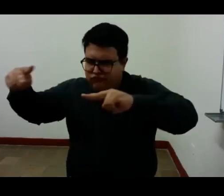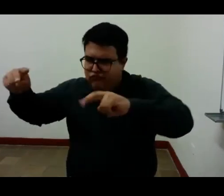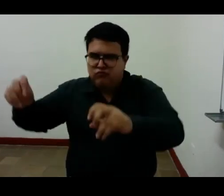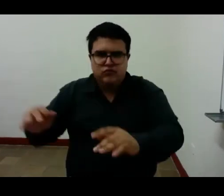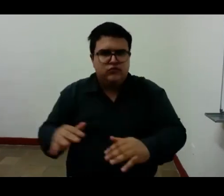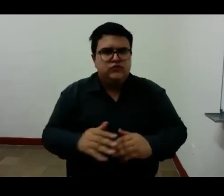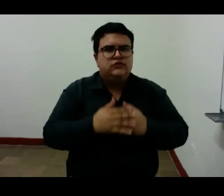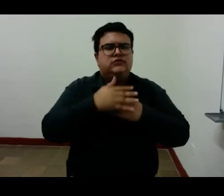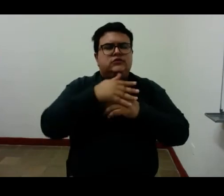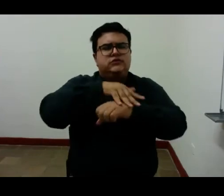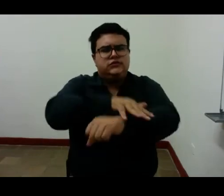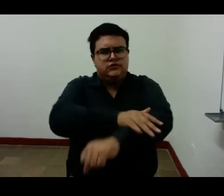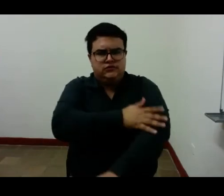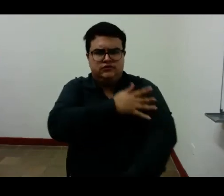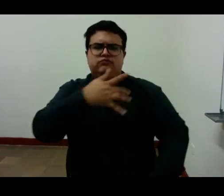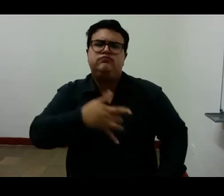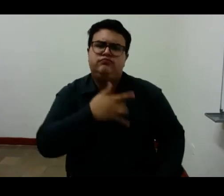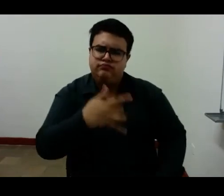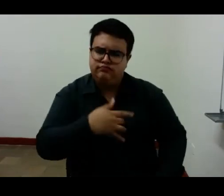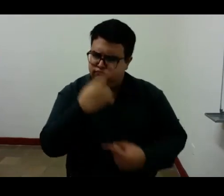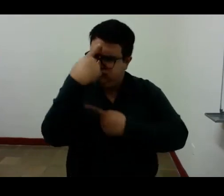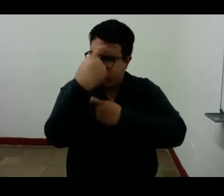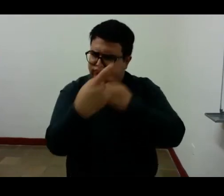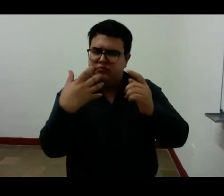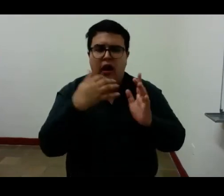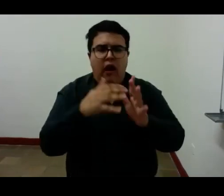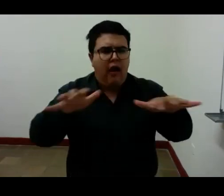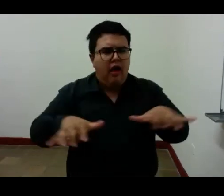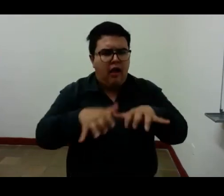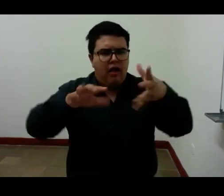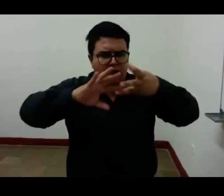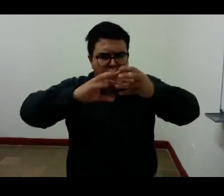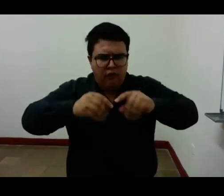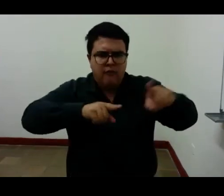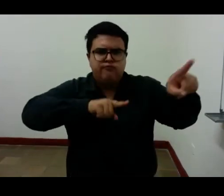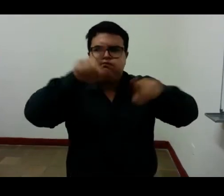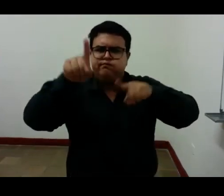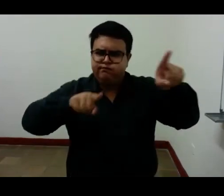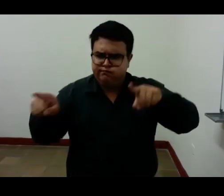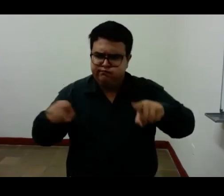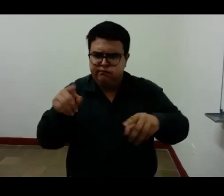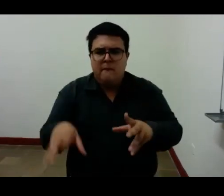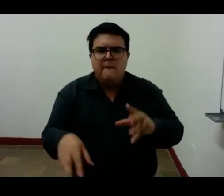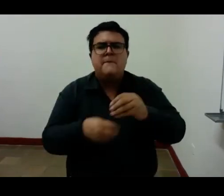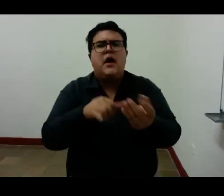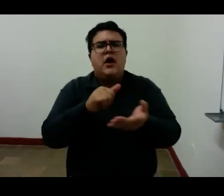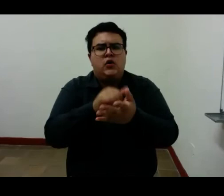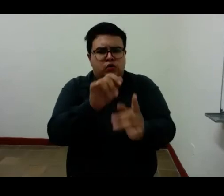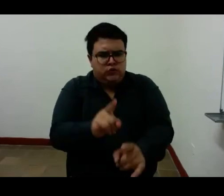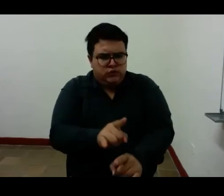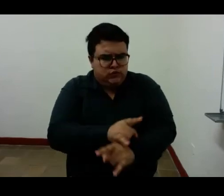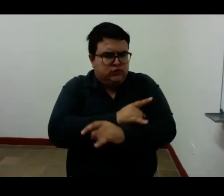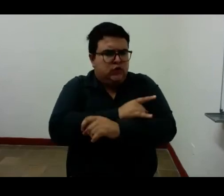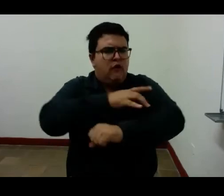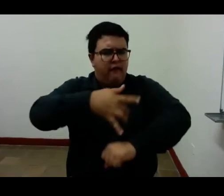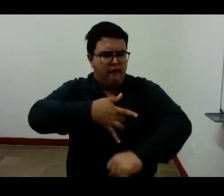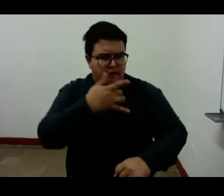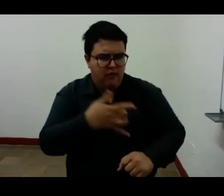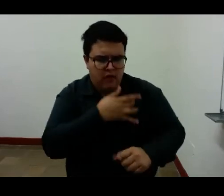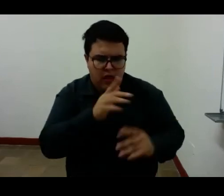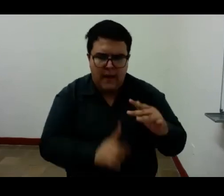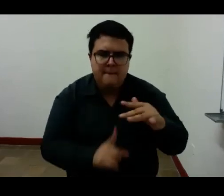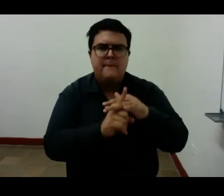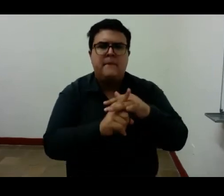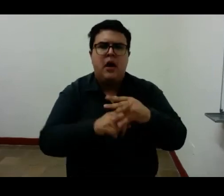no es un canto mortal de sirenas sino el momento crucial de un niño al desdoblarse en